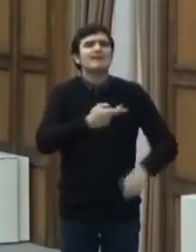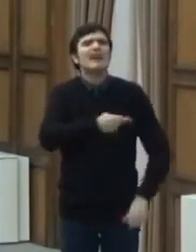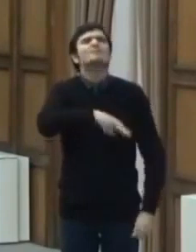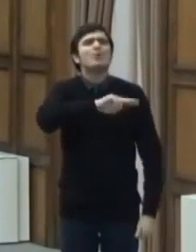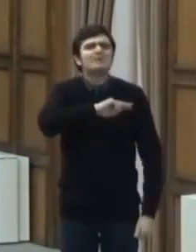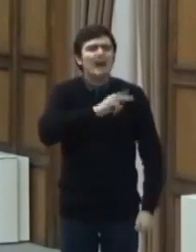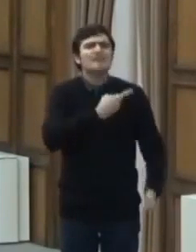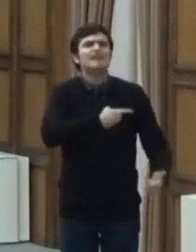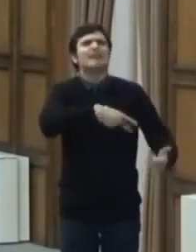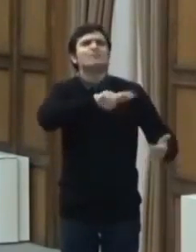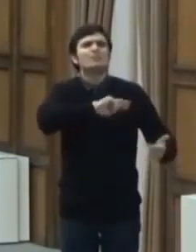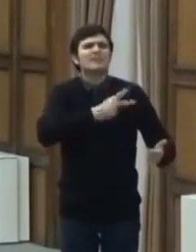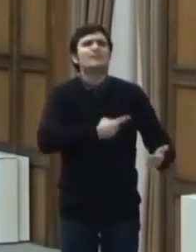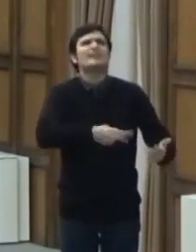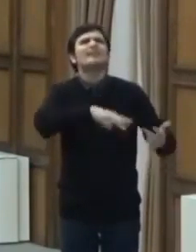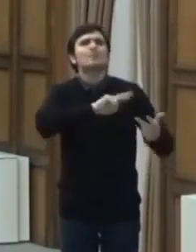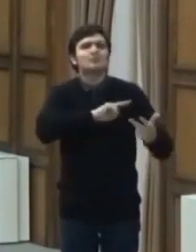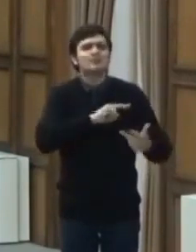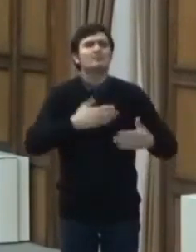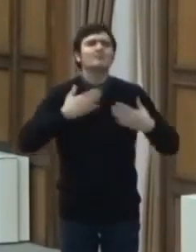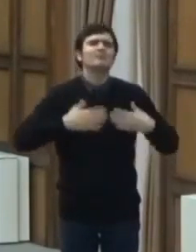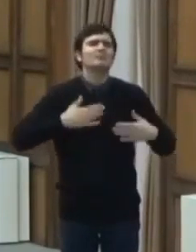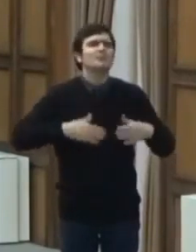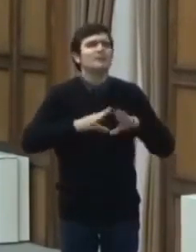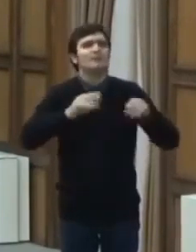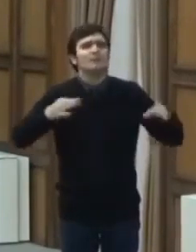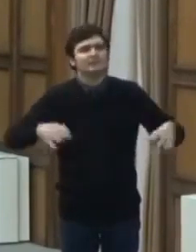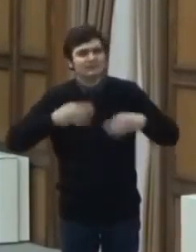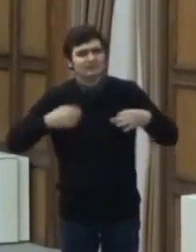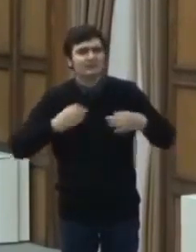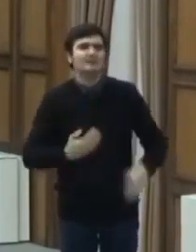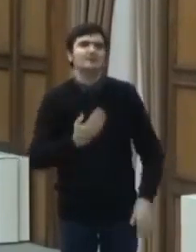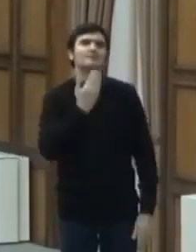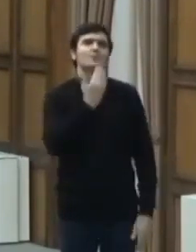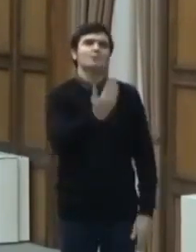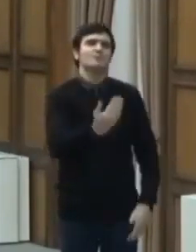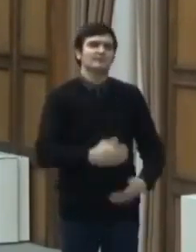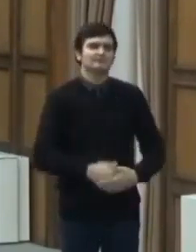responsabili. Vă dorim multă sănătate! Mulțumesc!